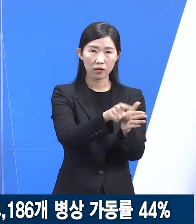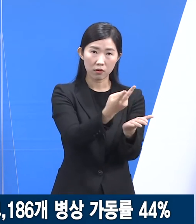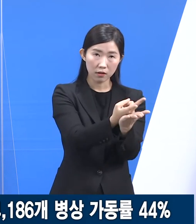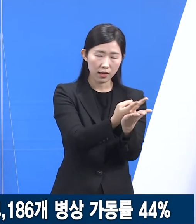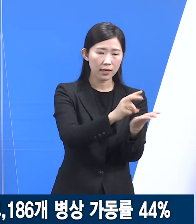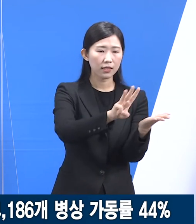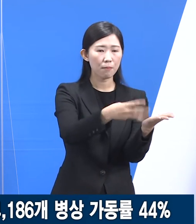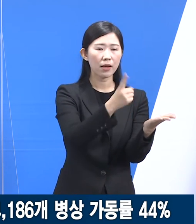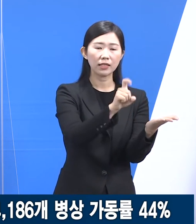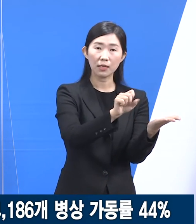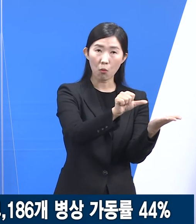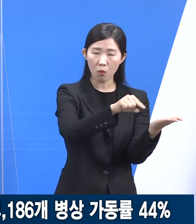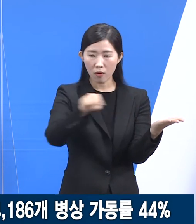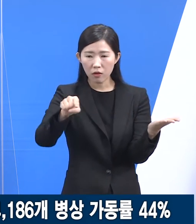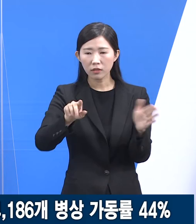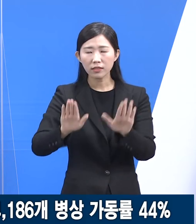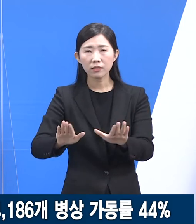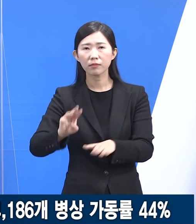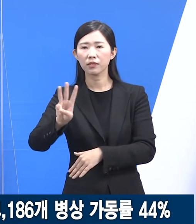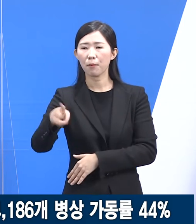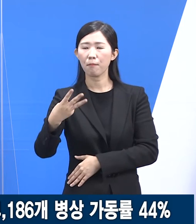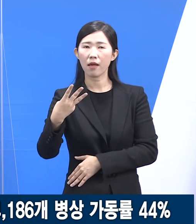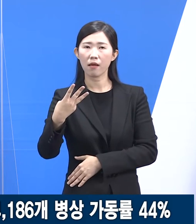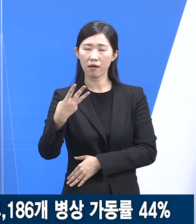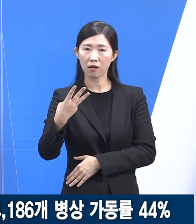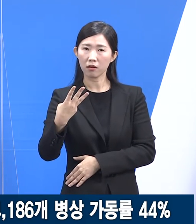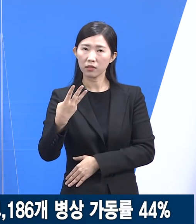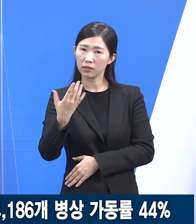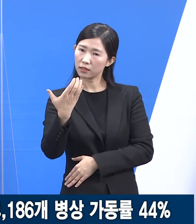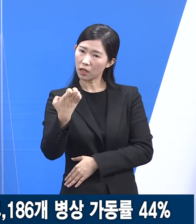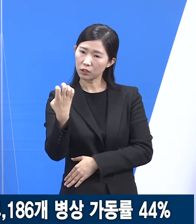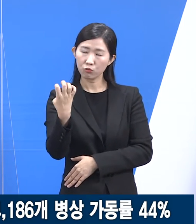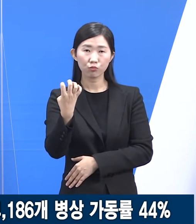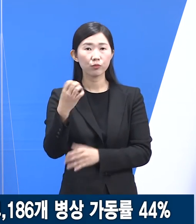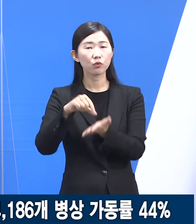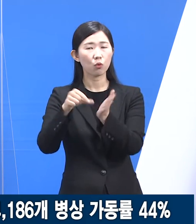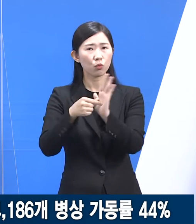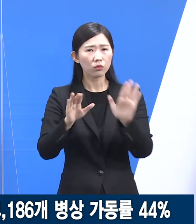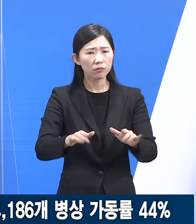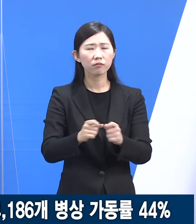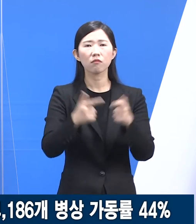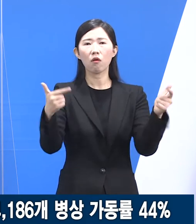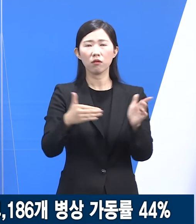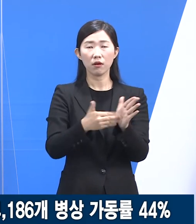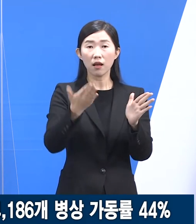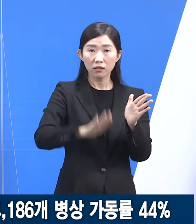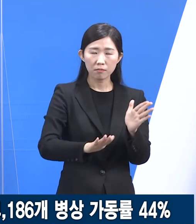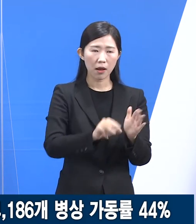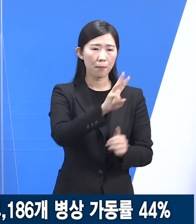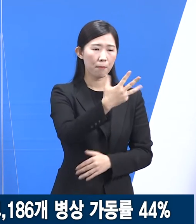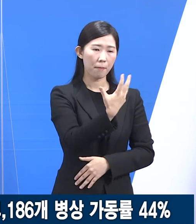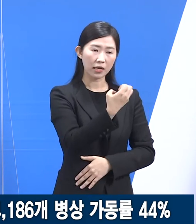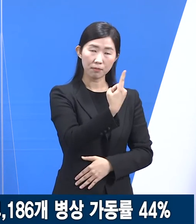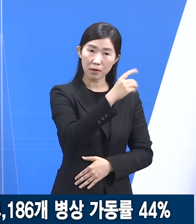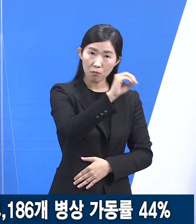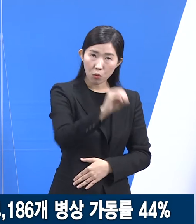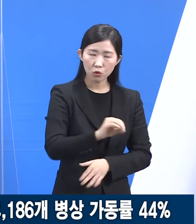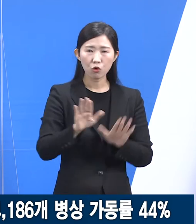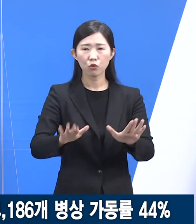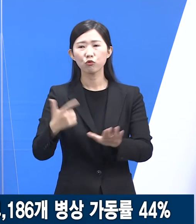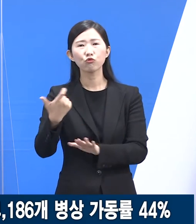349병상으로 34병상 증가하였으나 가동률은 81%에서 62%로 19